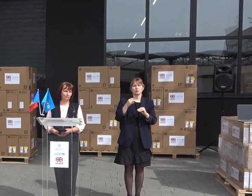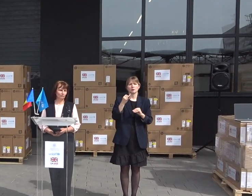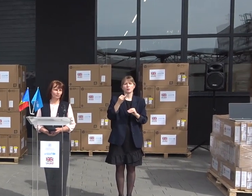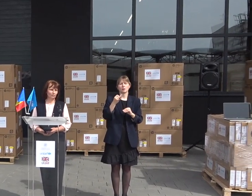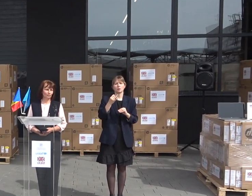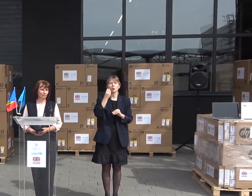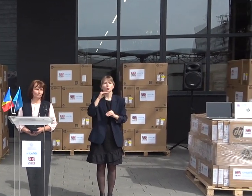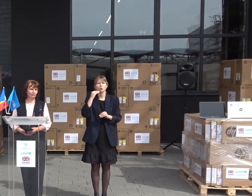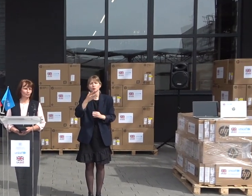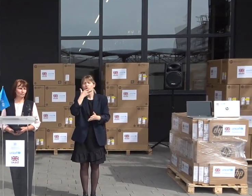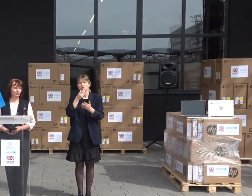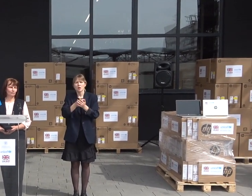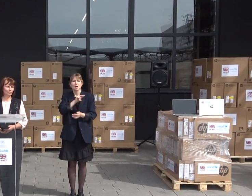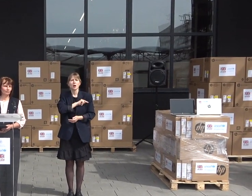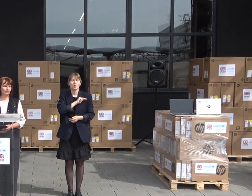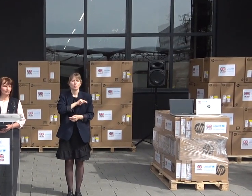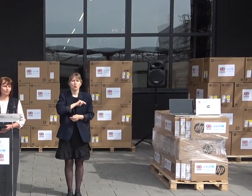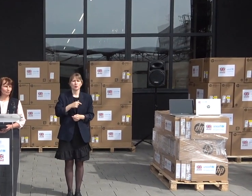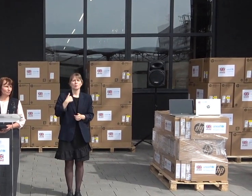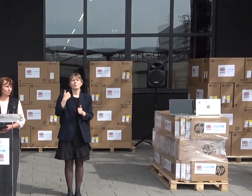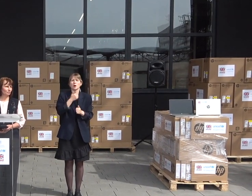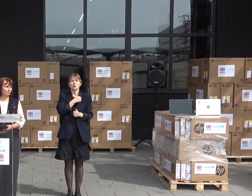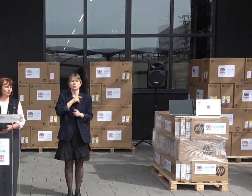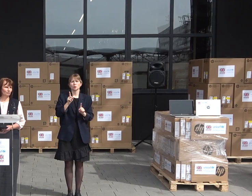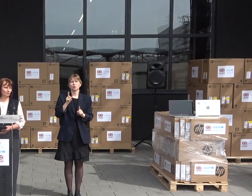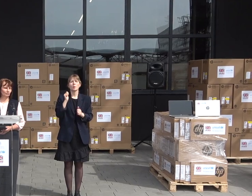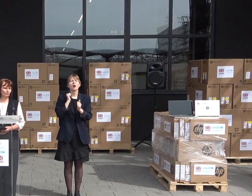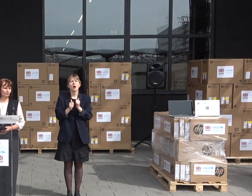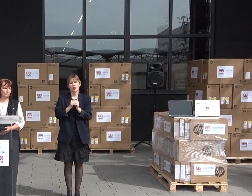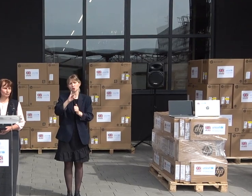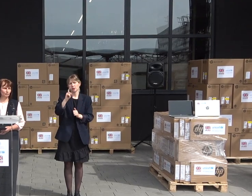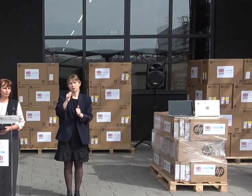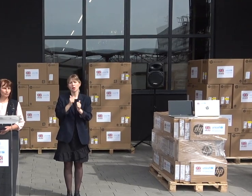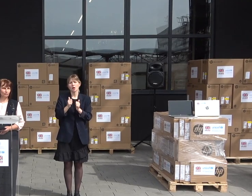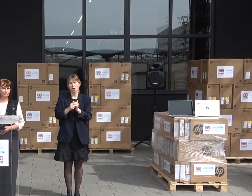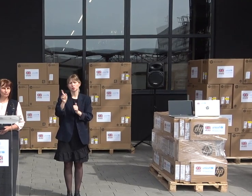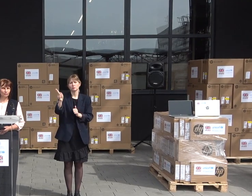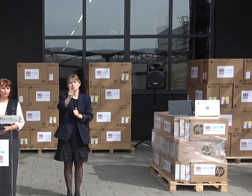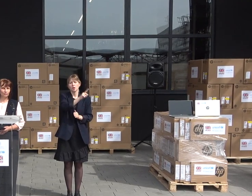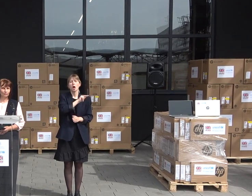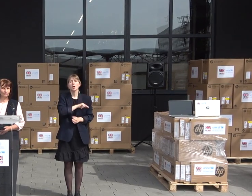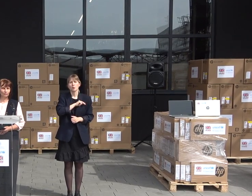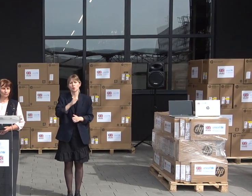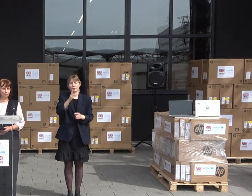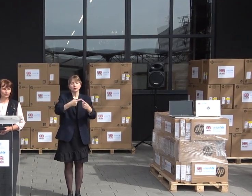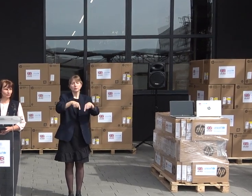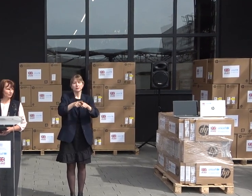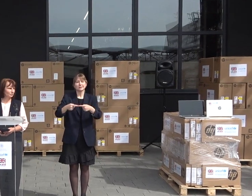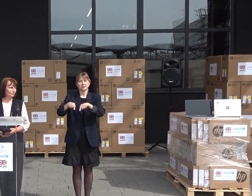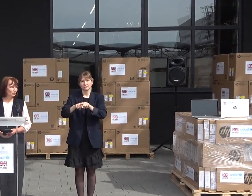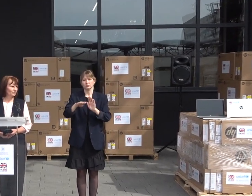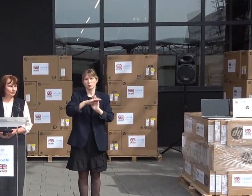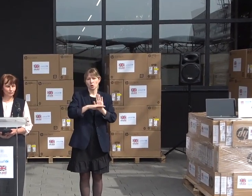pe care ne dorim să le vedem la toți lucrătorii, tot colegii din prima linie.